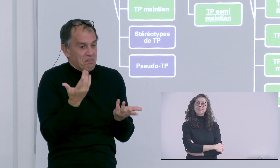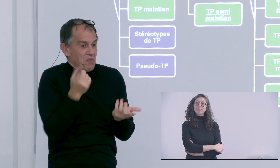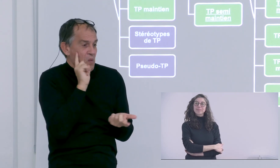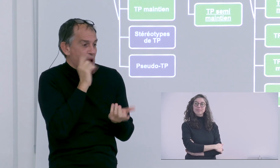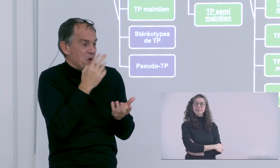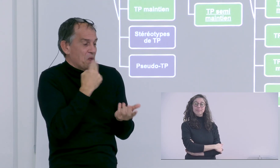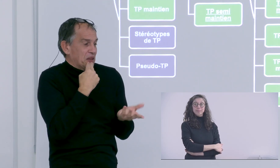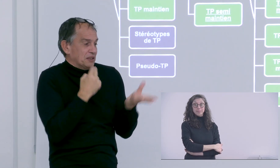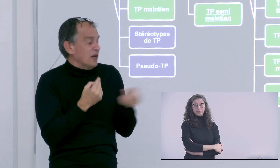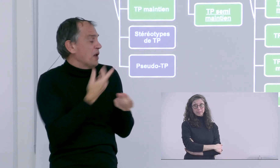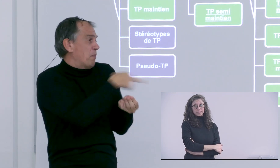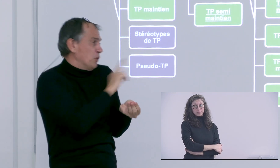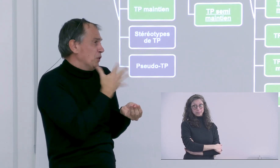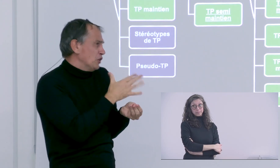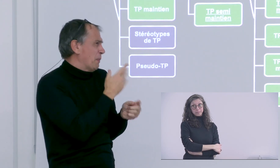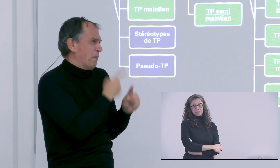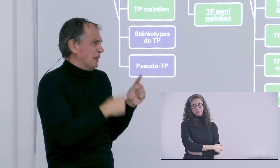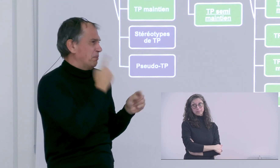sémiologique ça m'intéresse